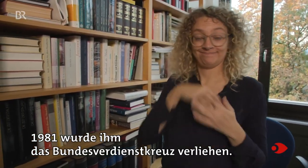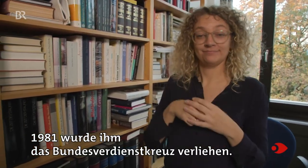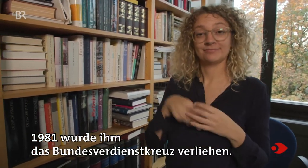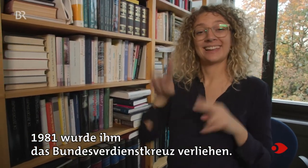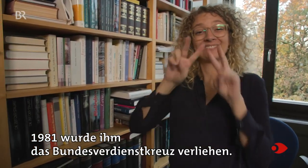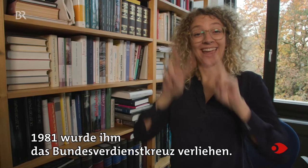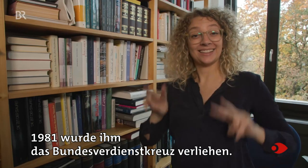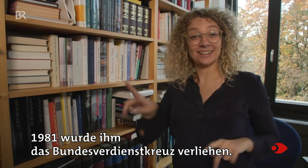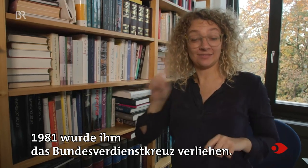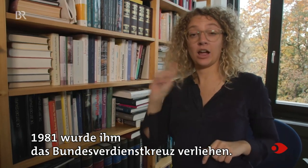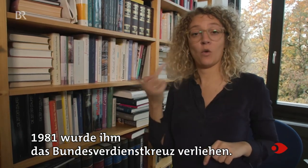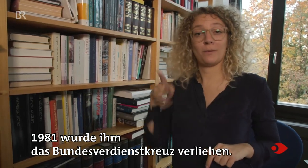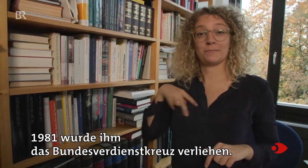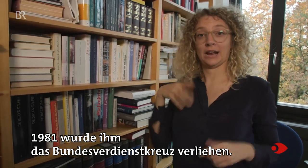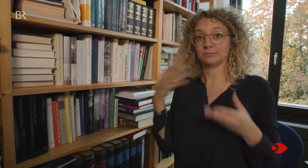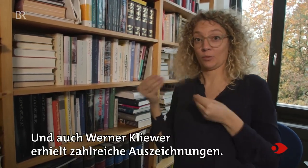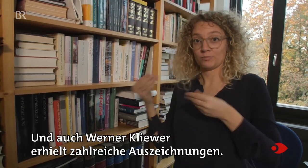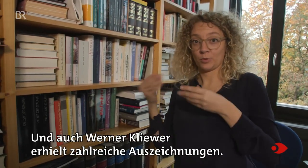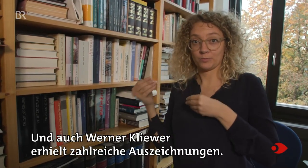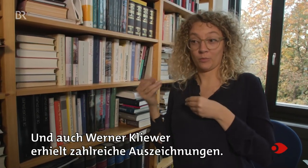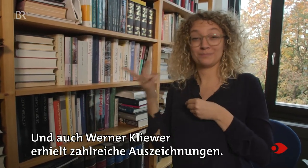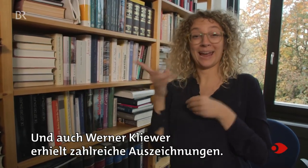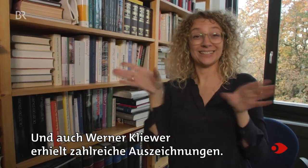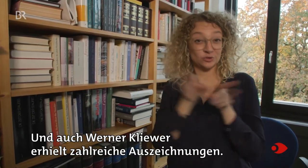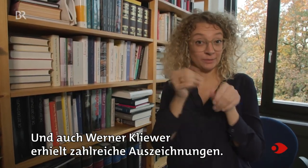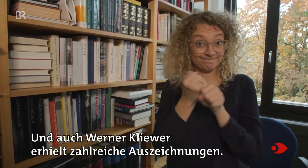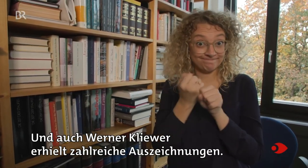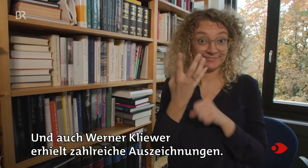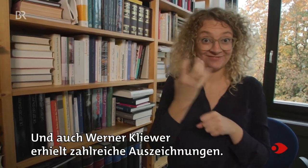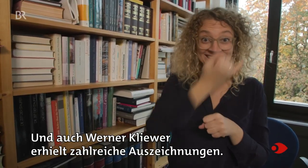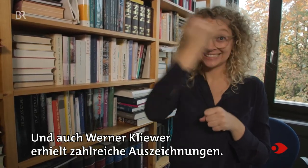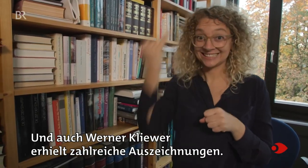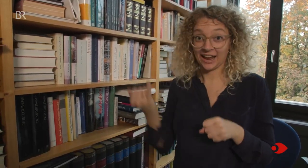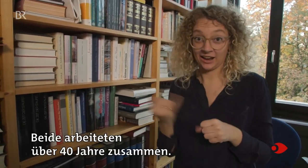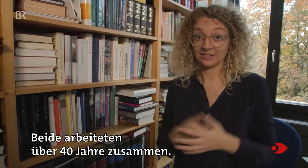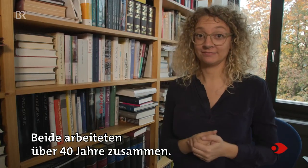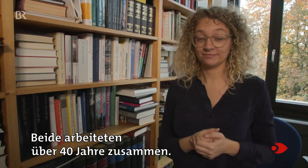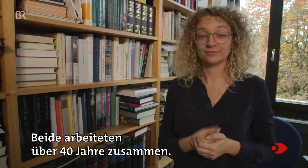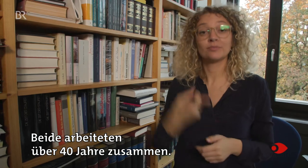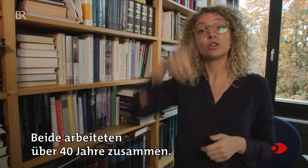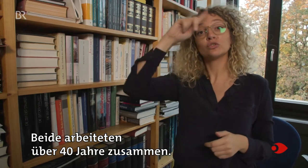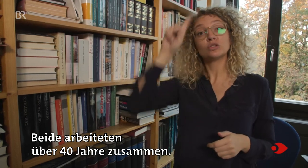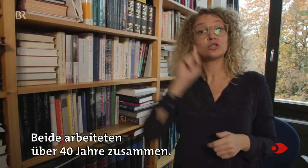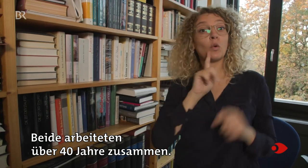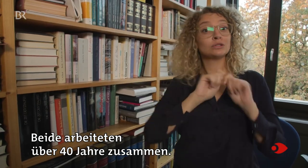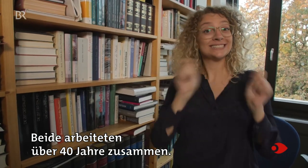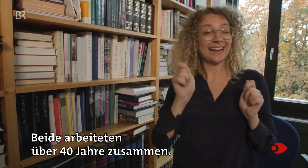das Bundesverdienstkreuz verliehen. Und auch Werner Kliver erhielt zahlreiche Auszeichnungen. Beide arbeiteten über 40 Jahre zusammen.